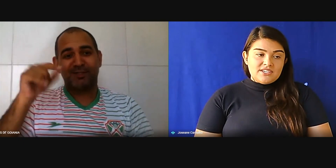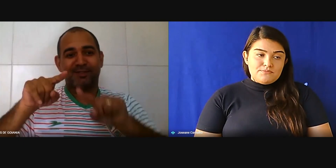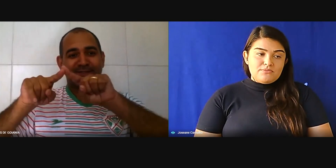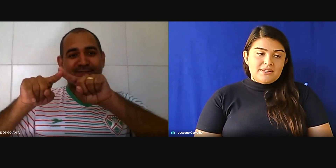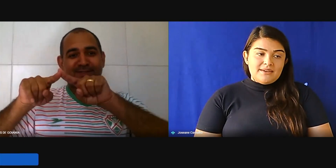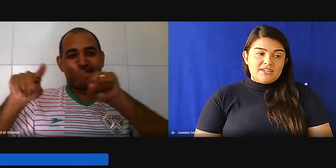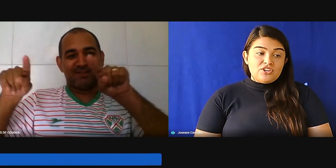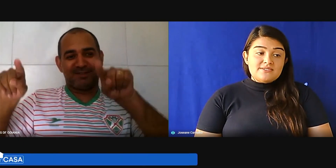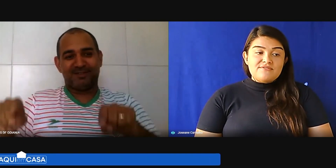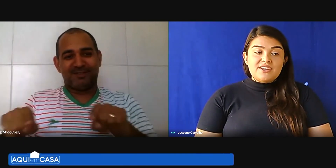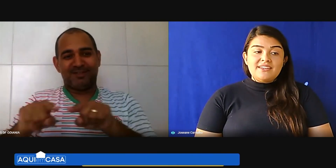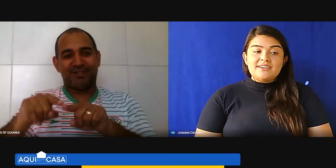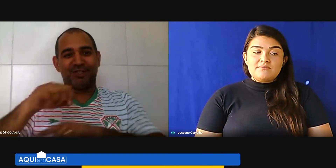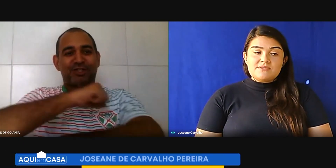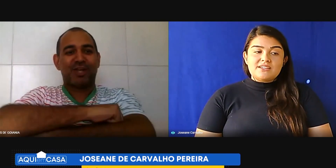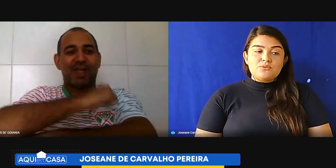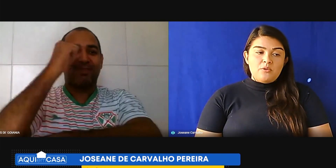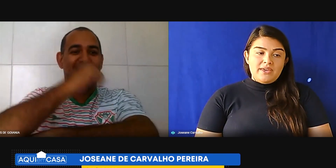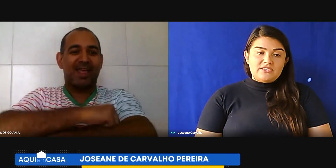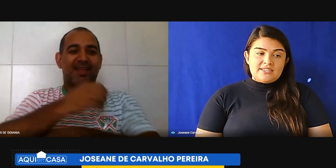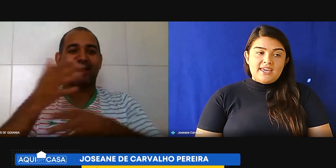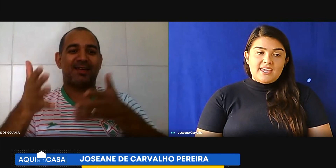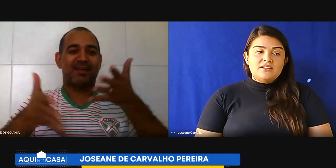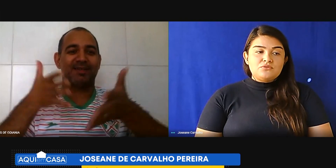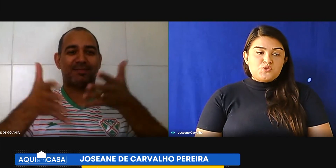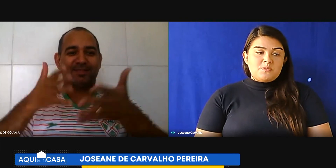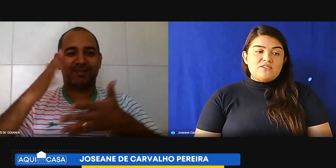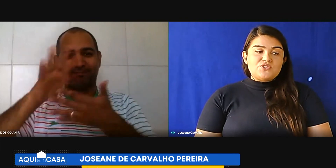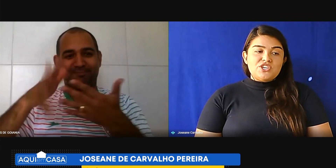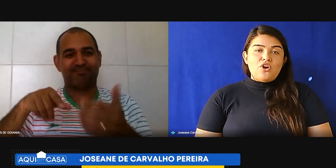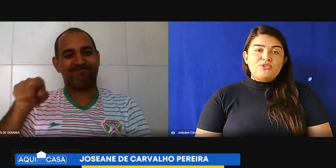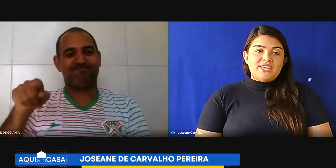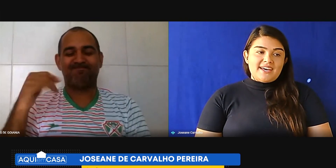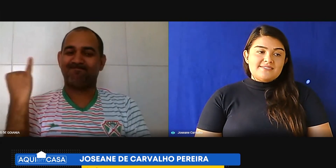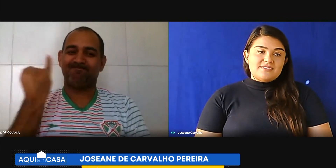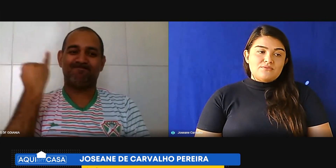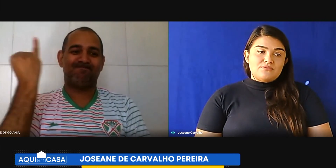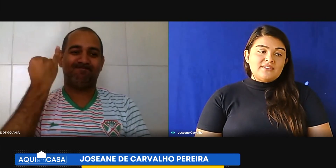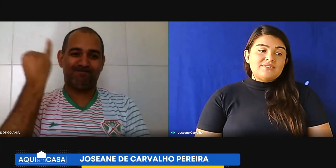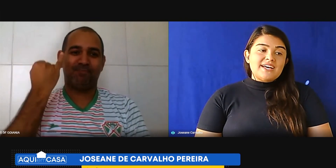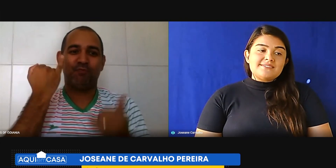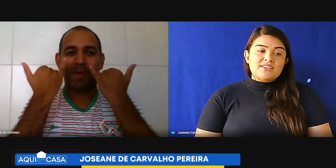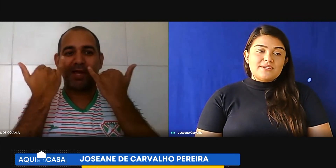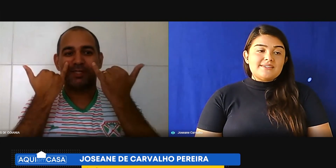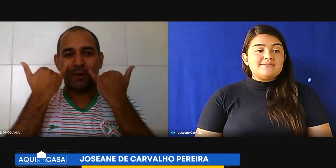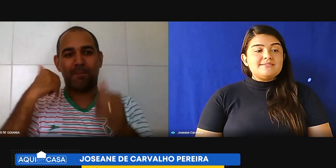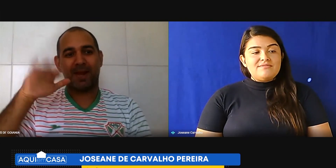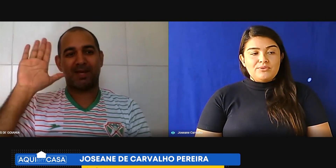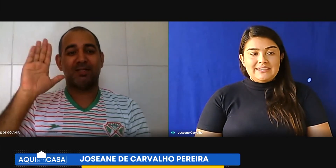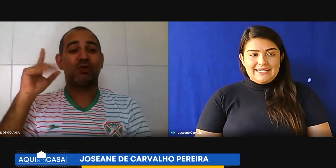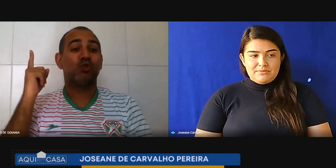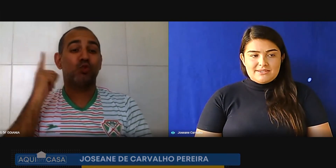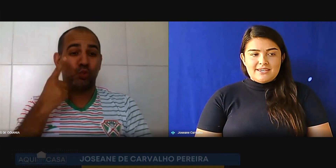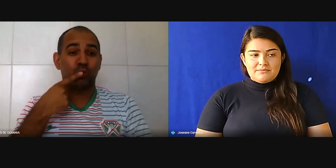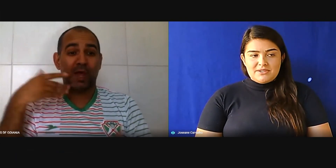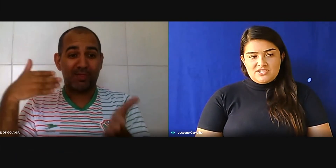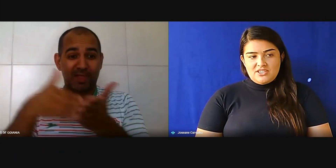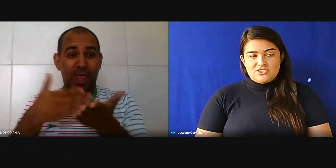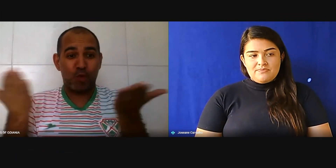grande problema que nós enfrentamos atualmente, né, nos meios de comunicação, porque não está sendo acessível em Libras ainda para a gente.